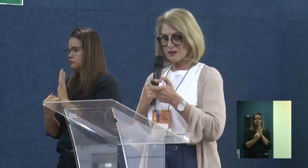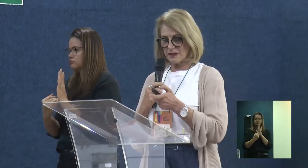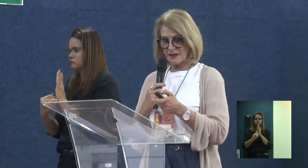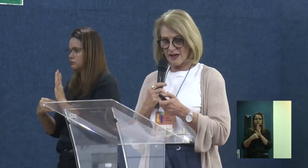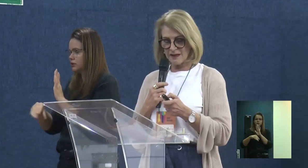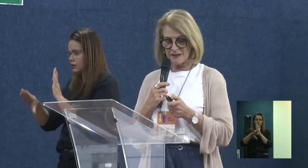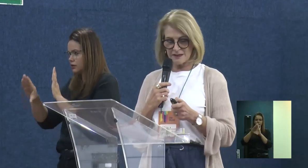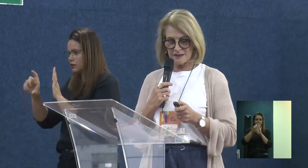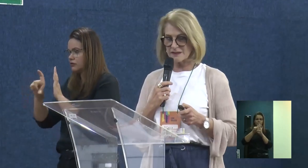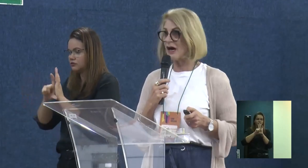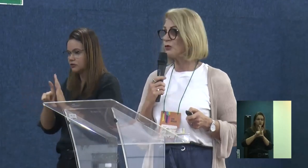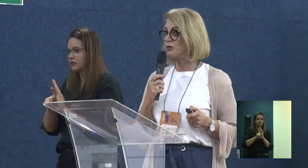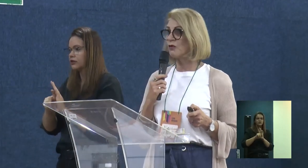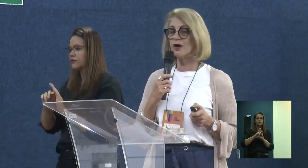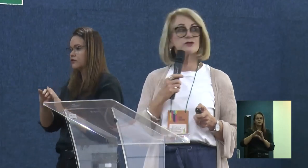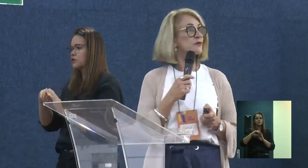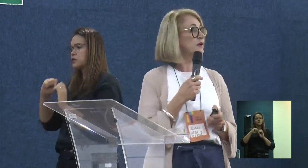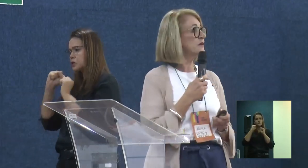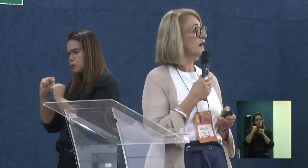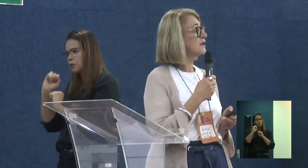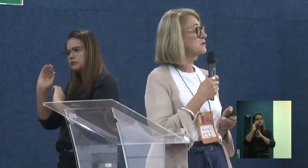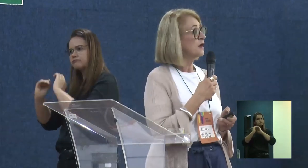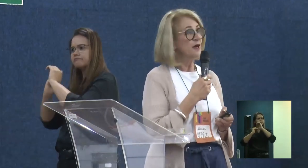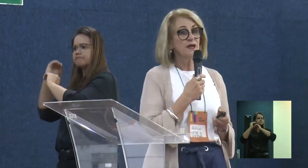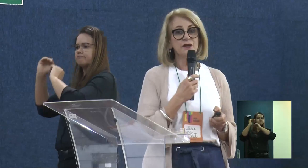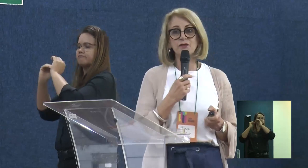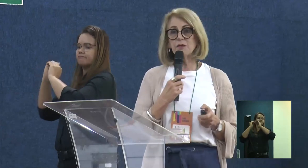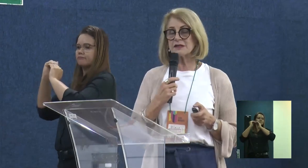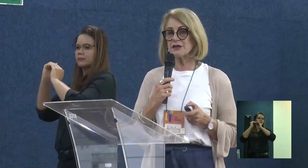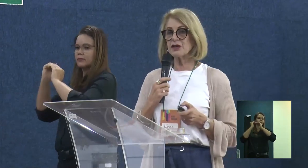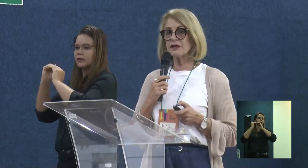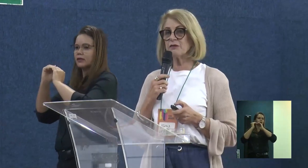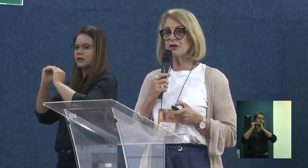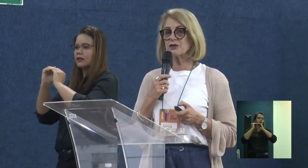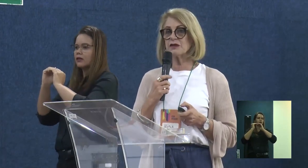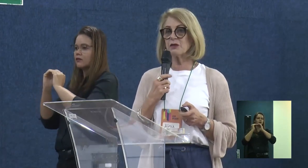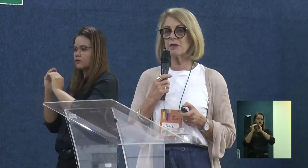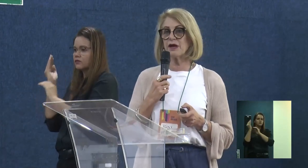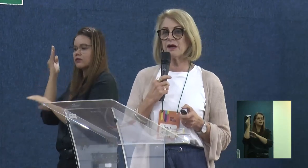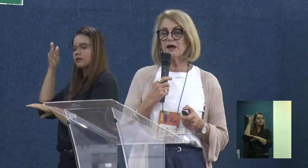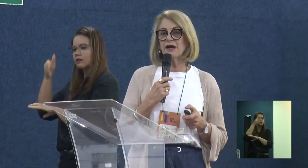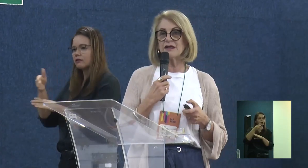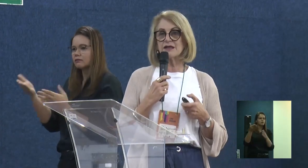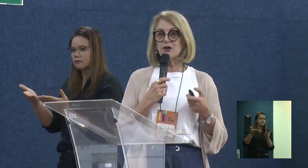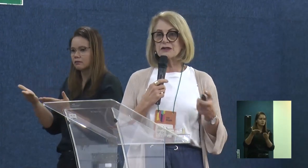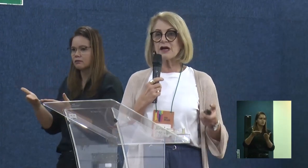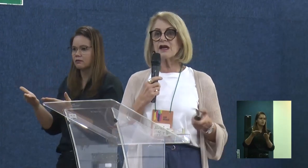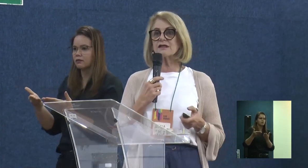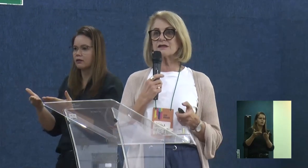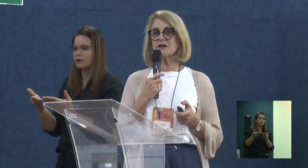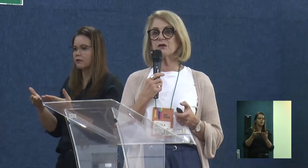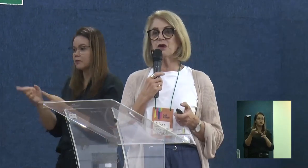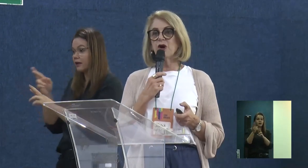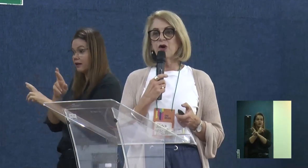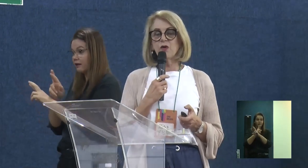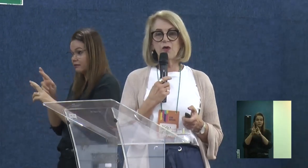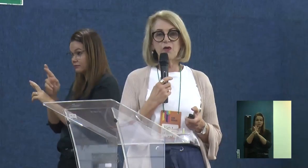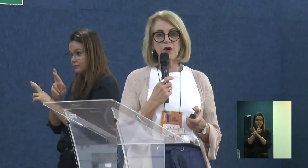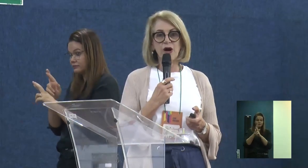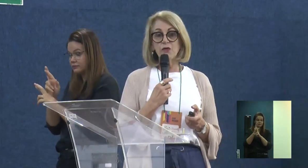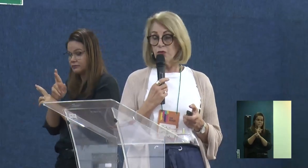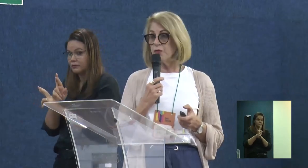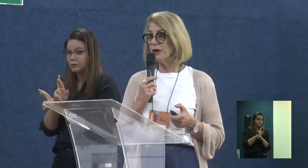que a gente possa dar esse salto agora de qualidade e vou passar diretamente, então, para essa nossa relação